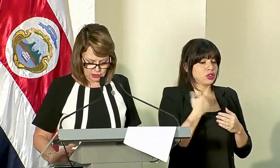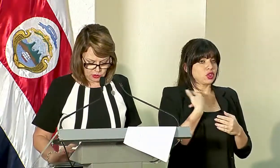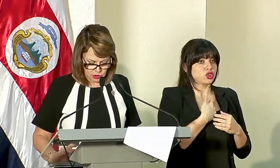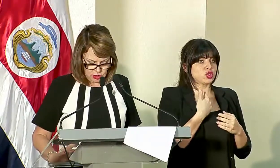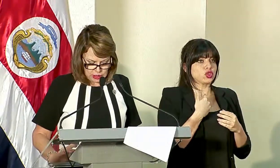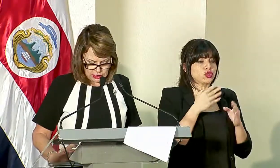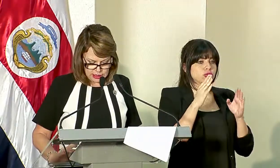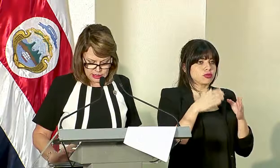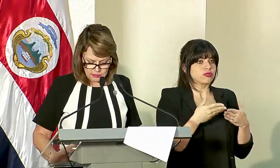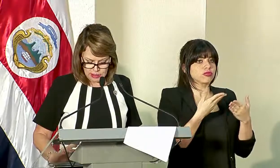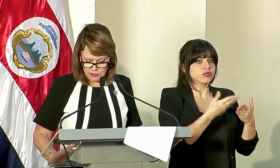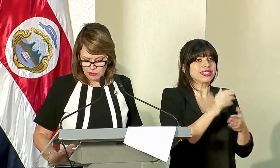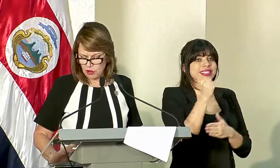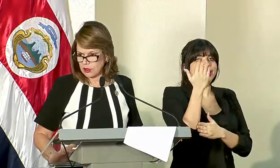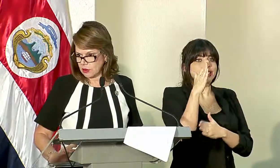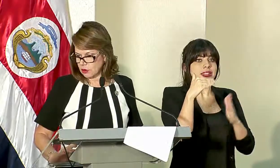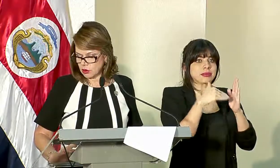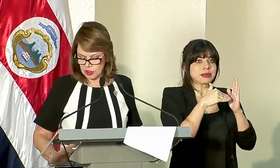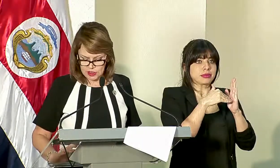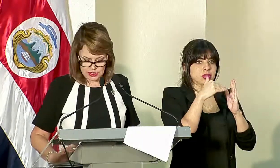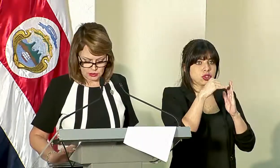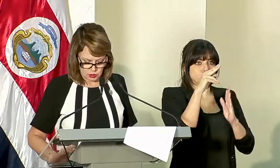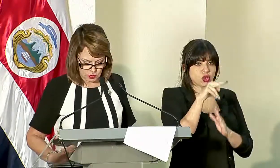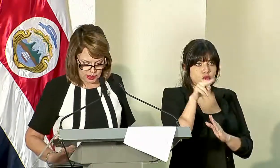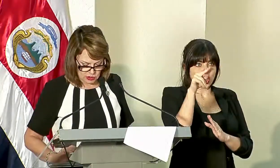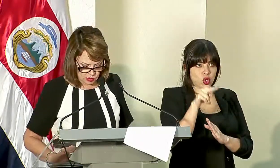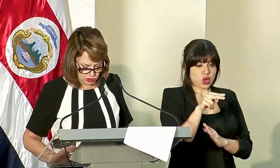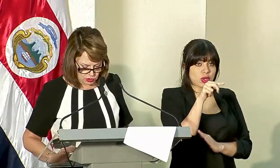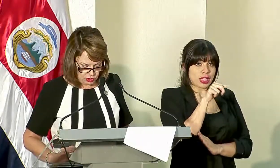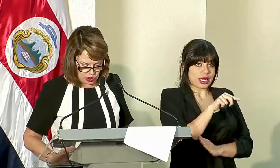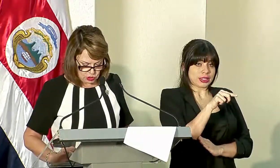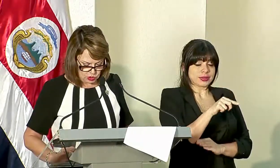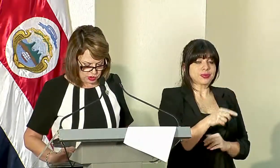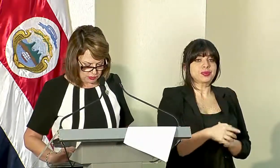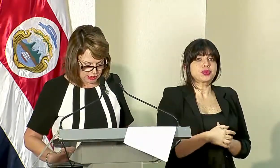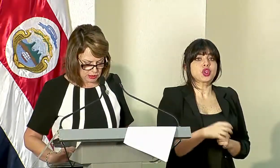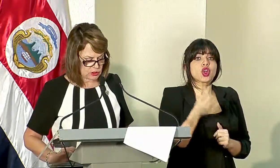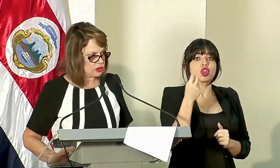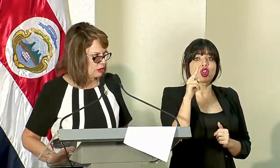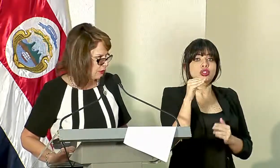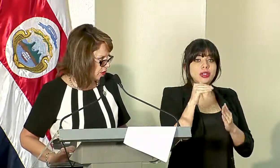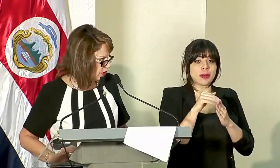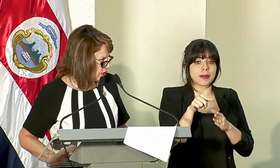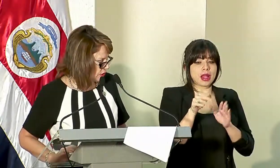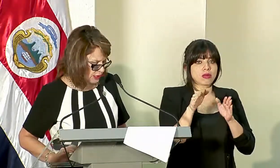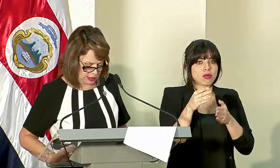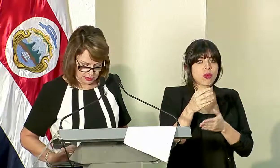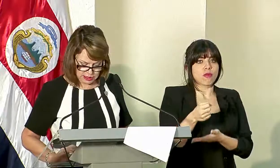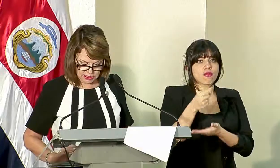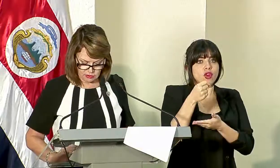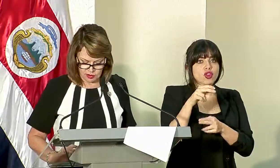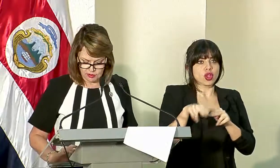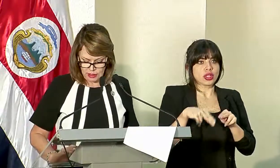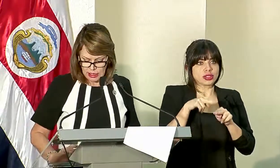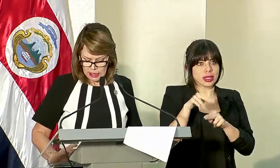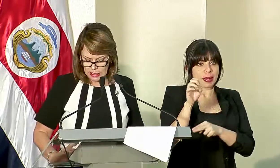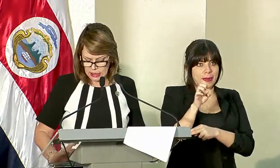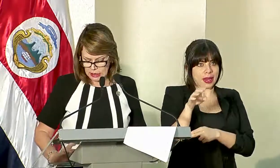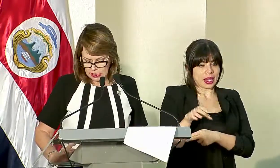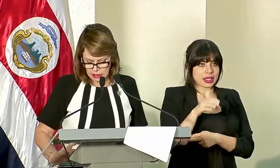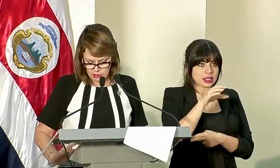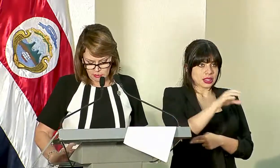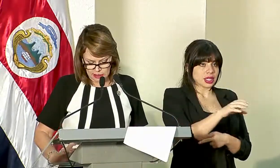destinado 15 mil millones de colones, los cuales son 12 mil, son del Fondo Nacional de Emergencias